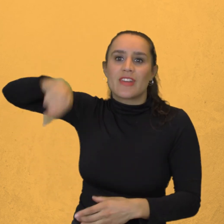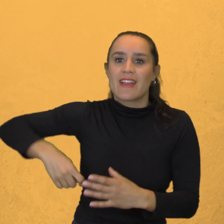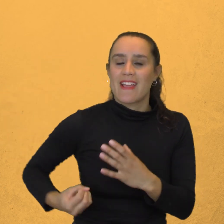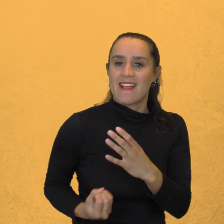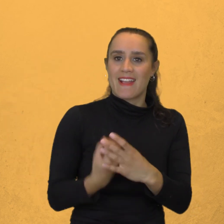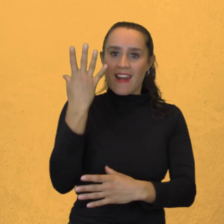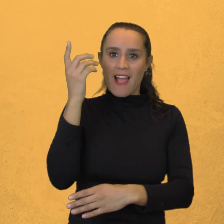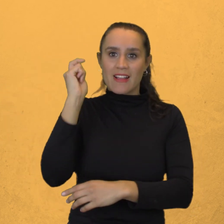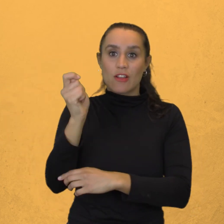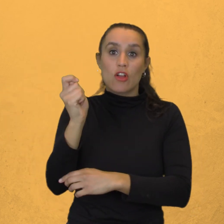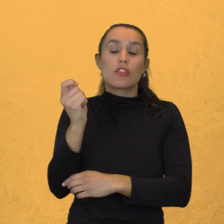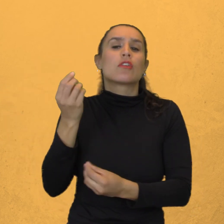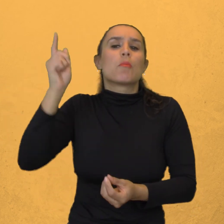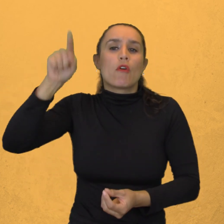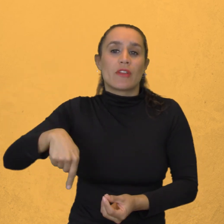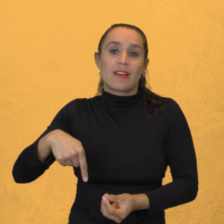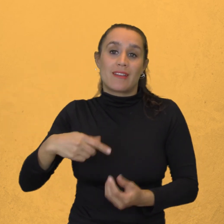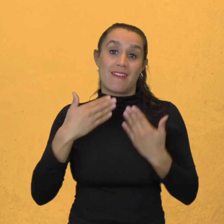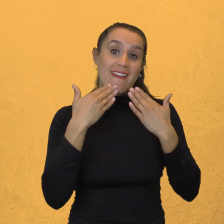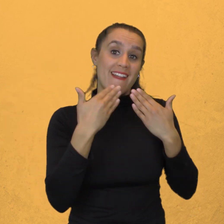Que el puro ingenio Y talento De los patojos